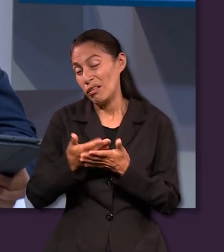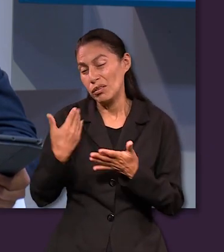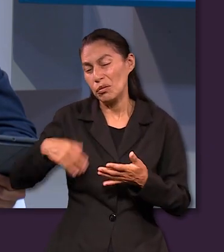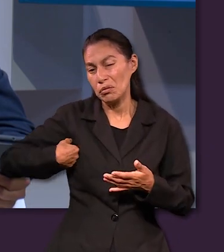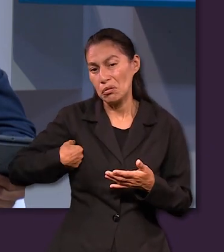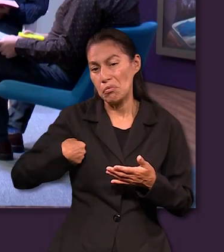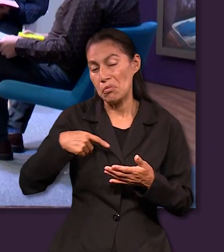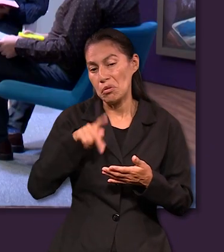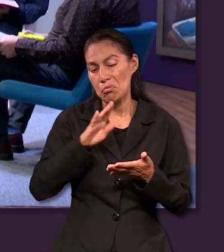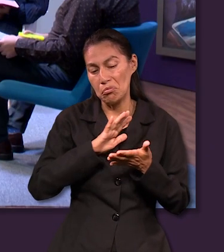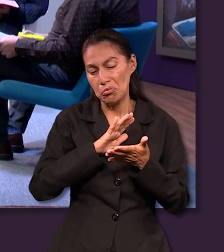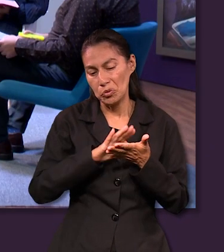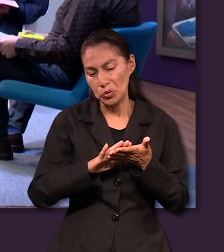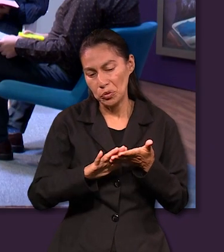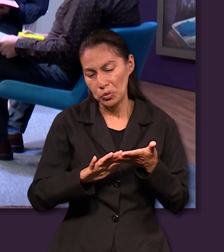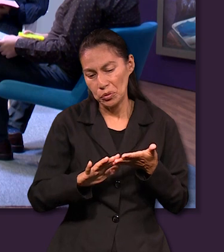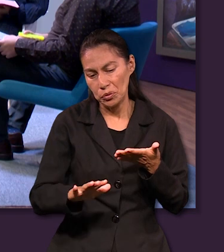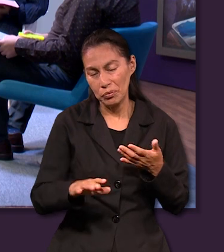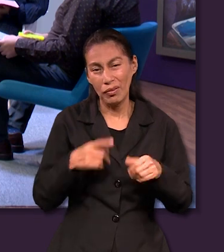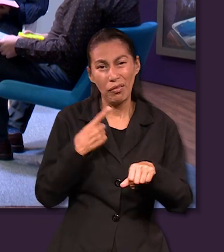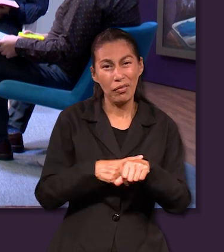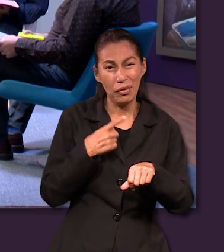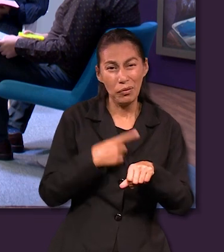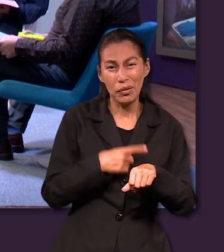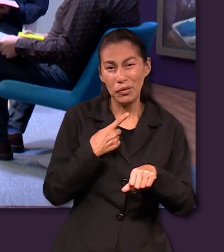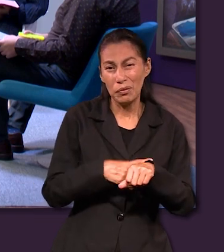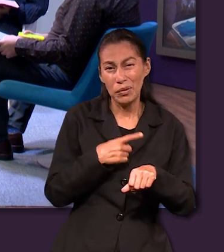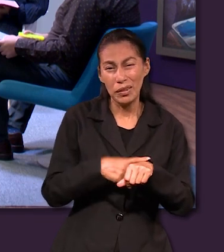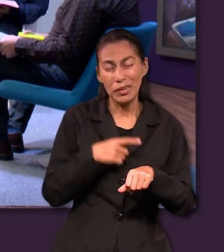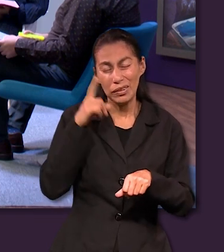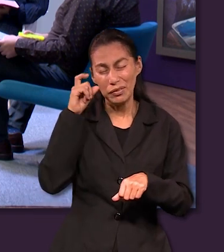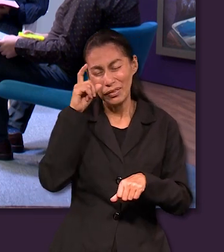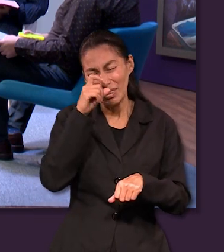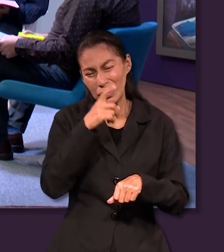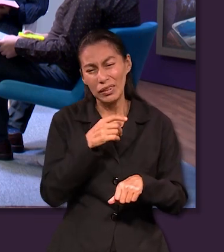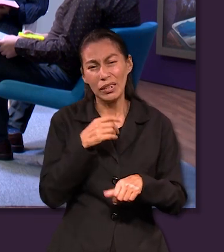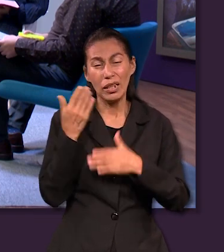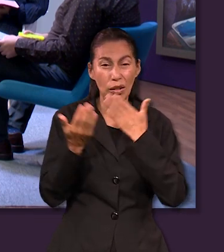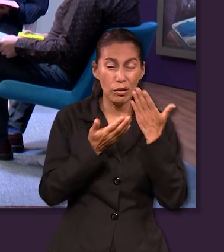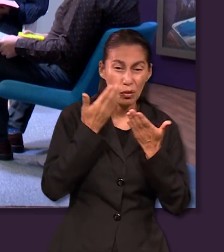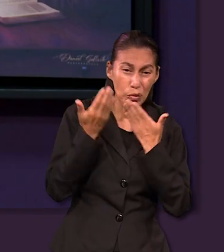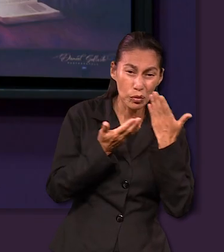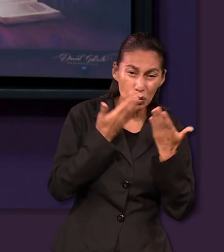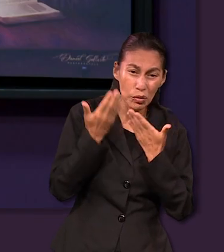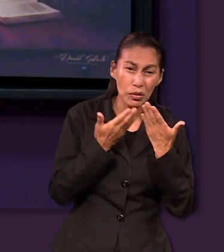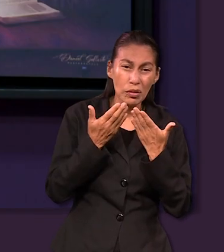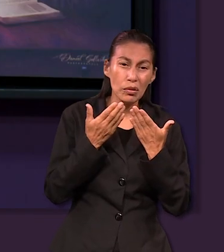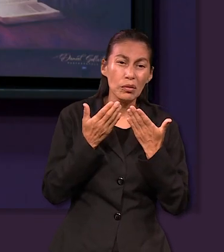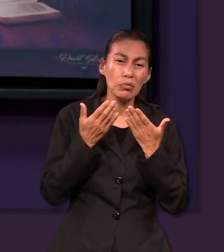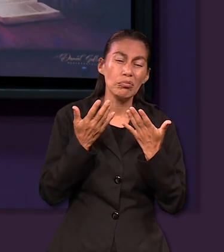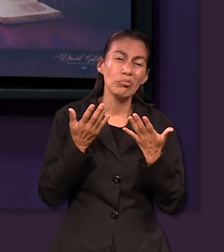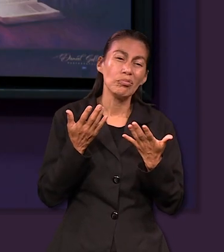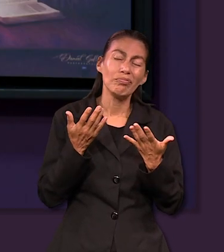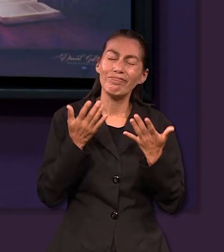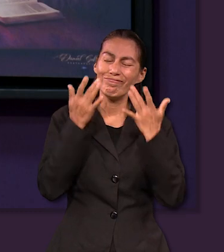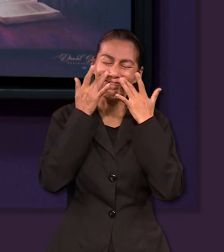se empezó a enfermar nadie sabía lo que tenía ni sus estudios aquí así que